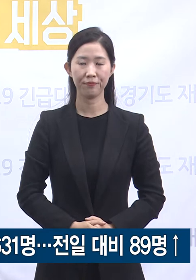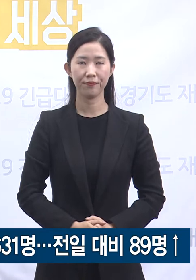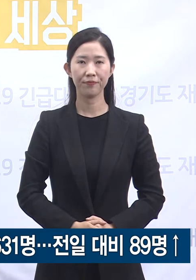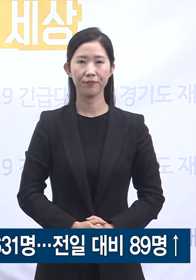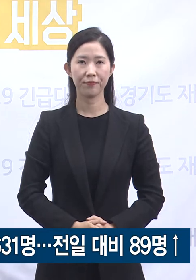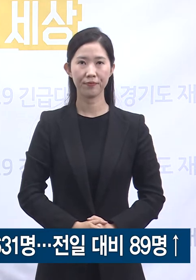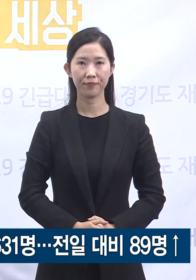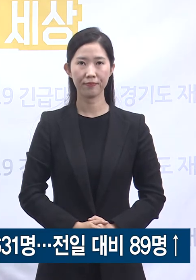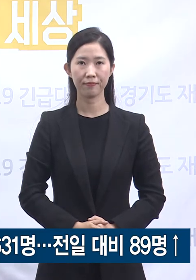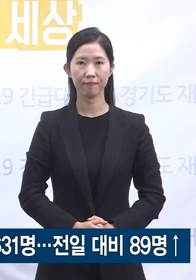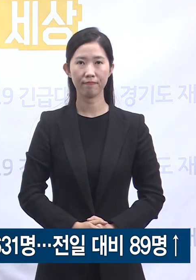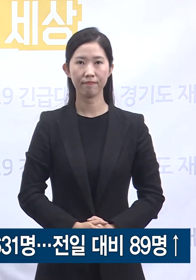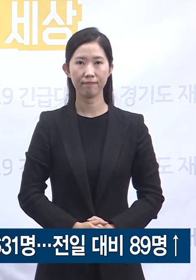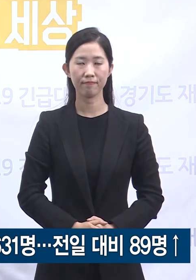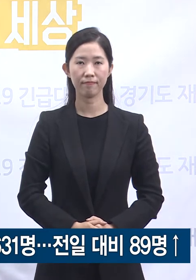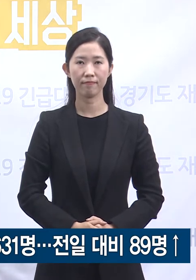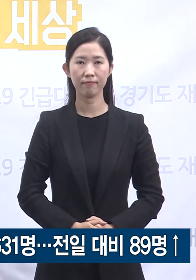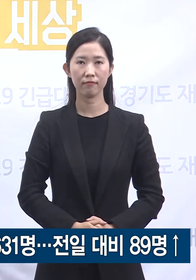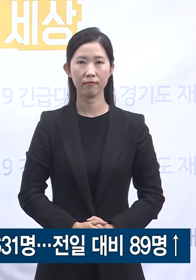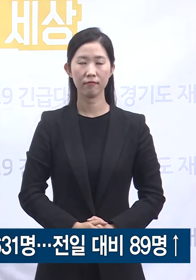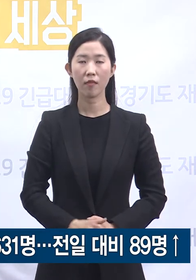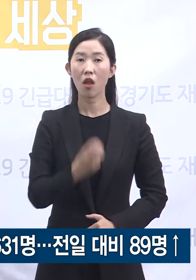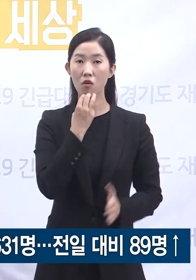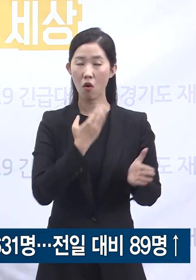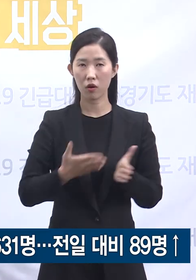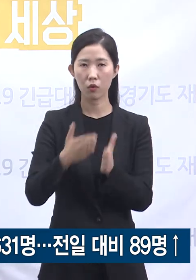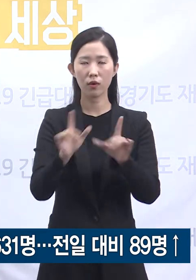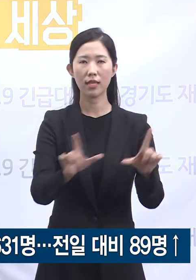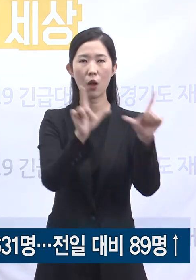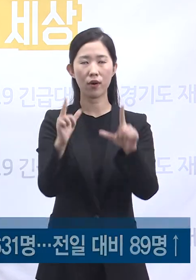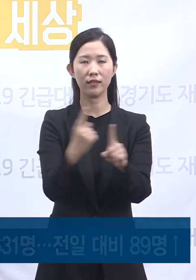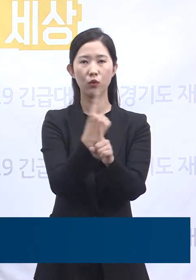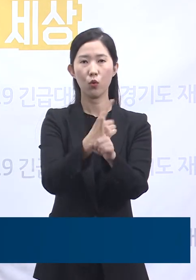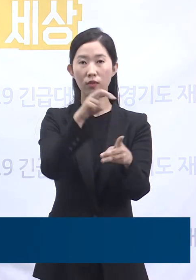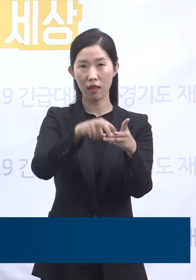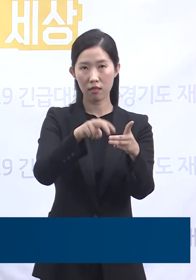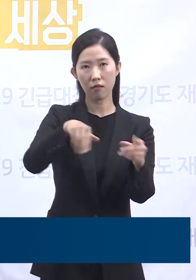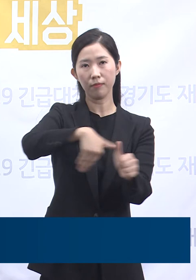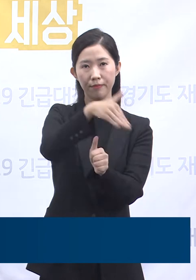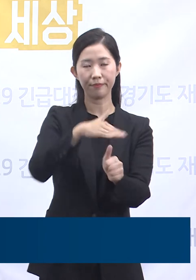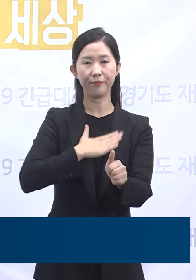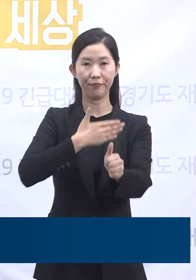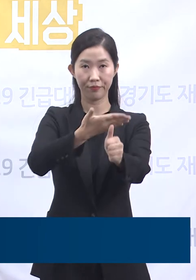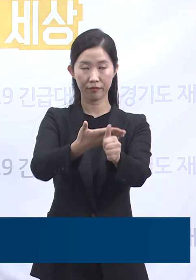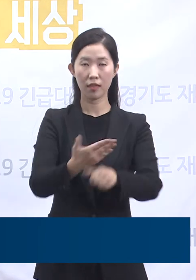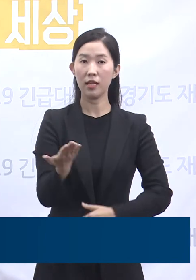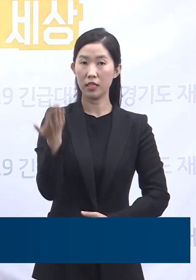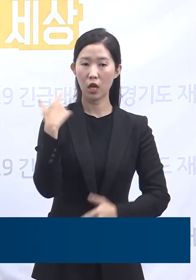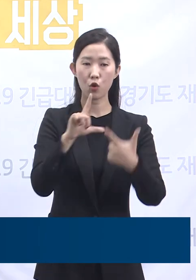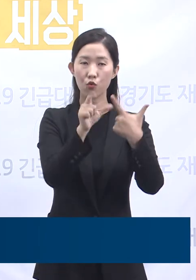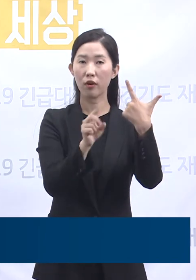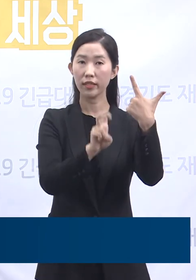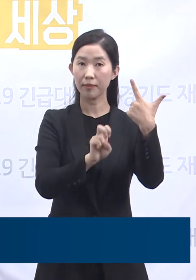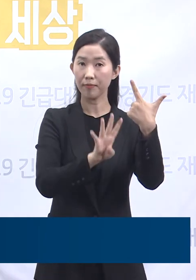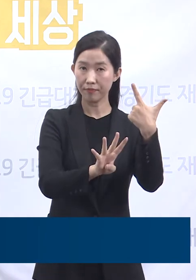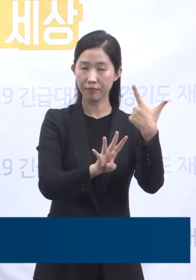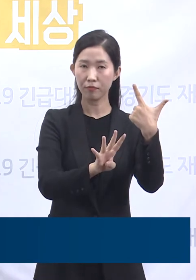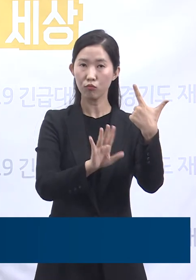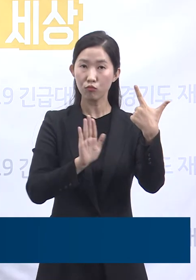먼저 경기도 생활치료센터 현황입니다. 지난 6월 24일부터